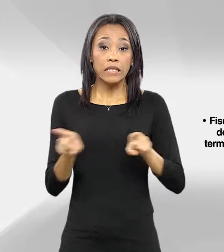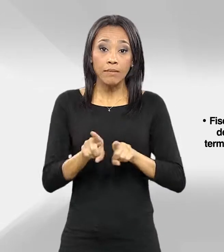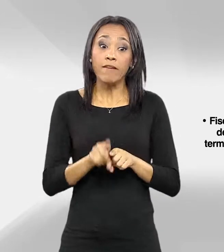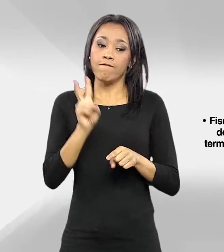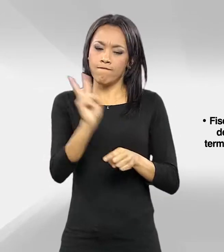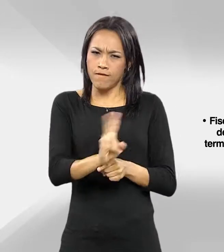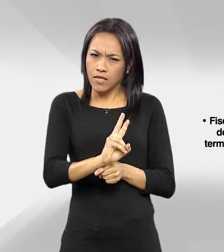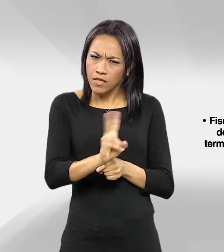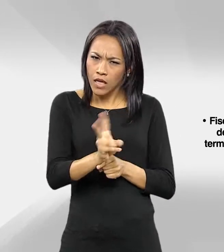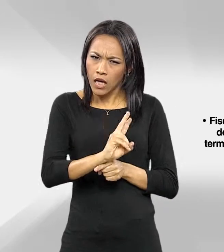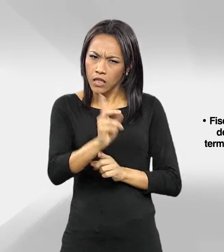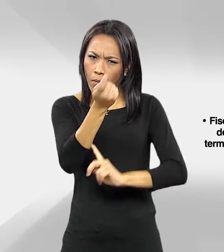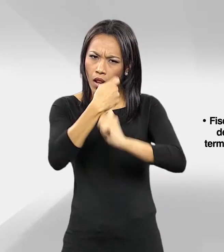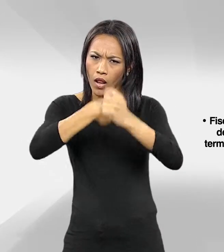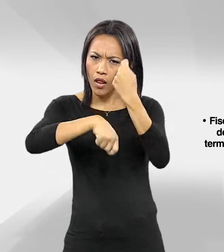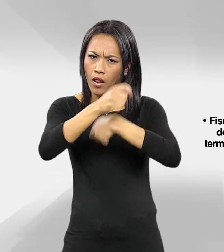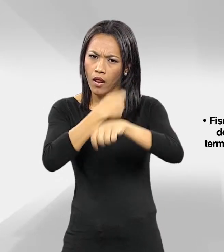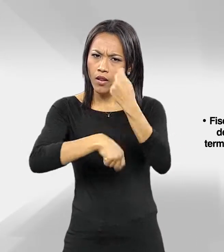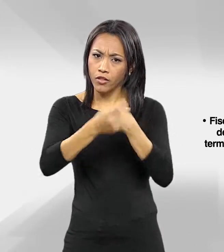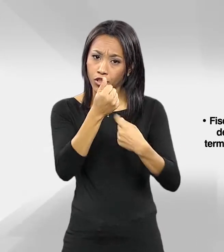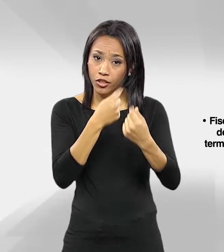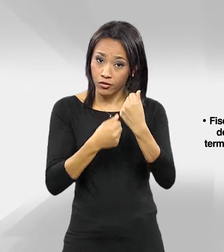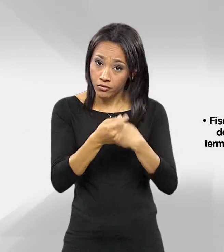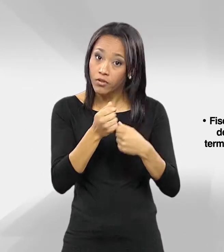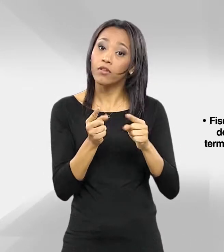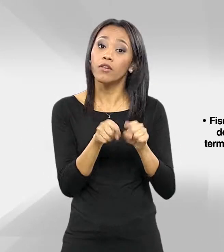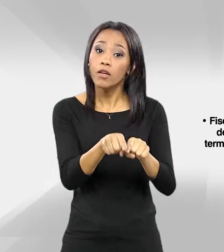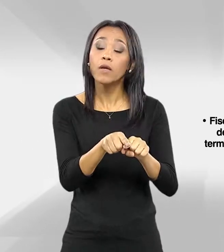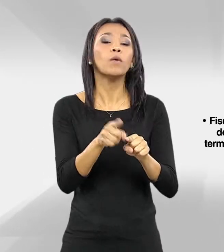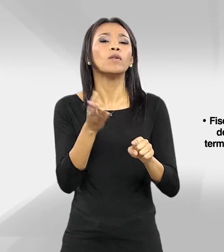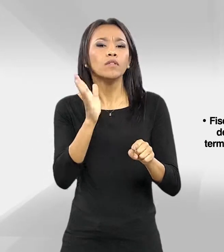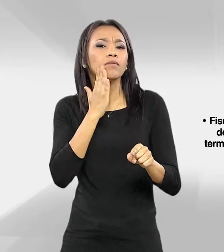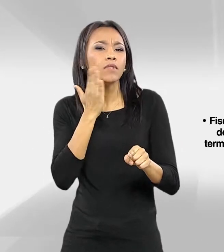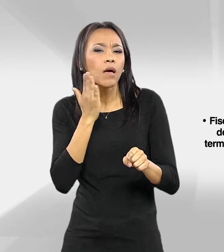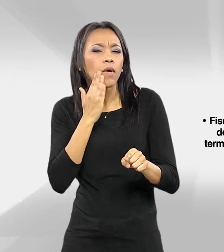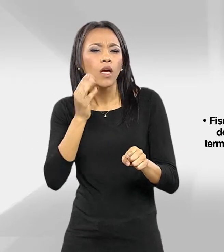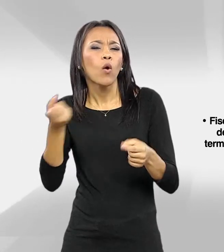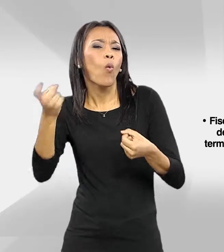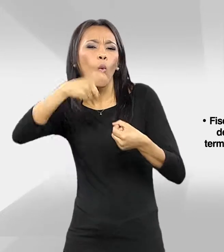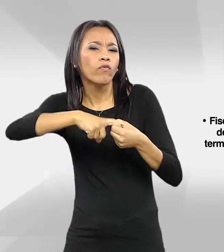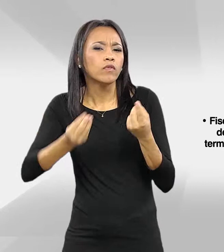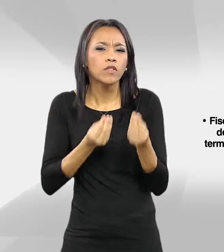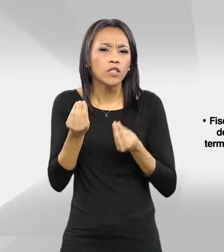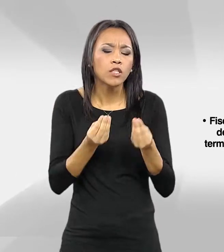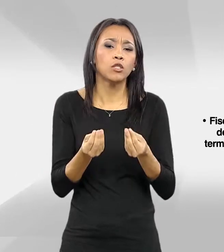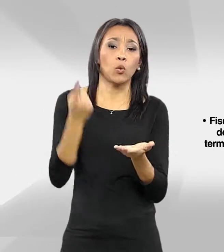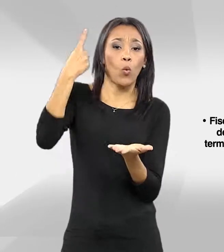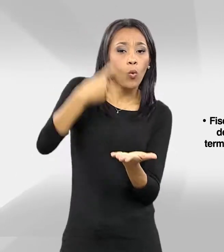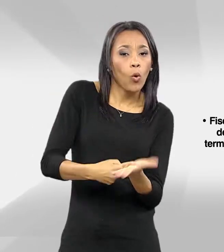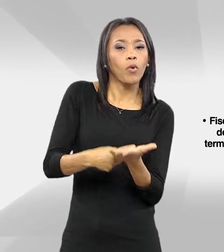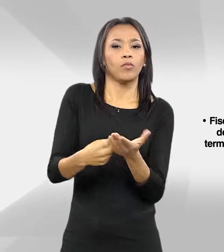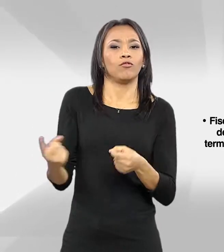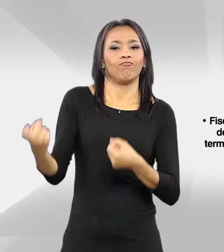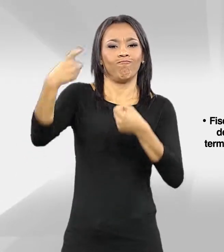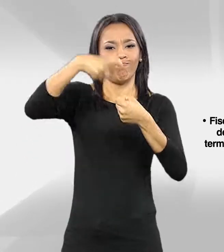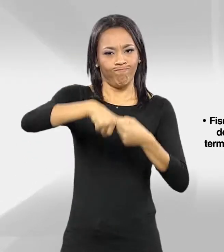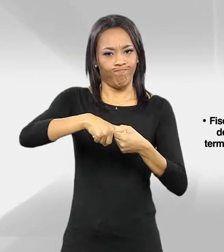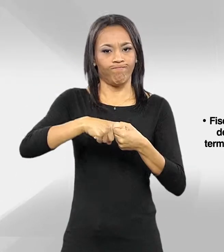Fiscalizar a gestão de recursos financeiros descentralizados a título de convênio, termos de cooperação e termos de